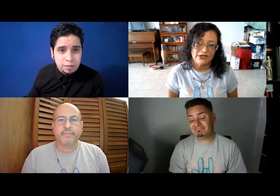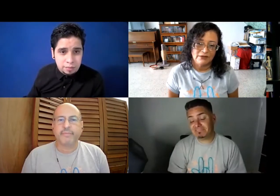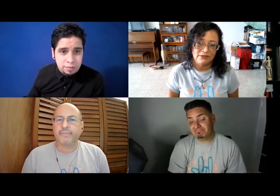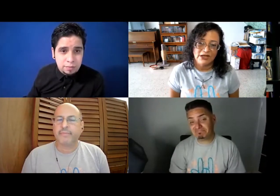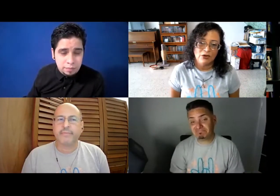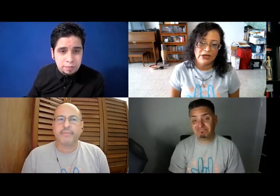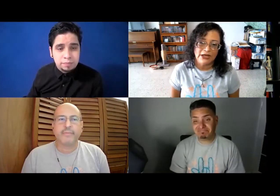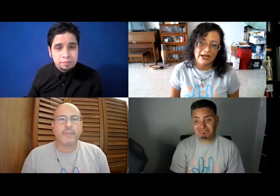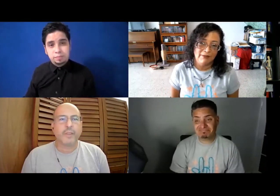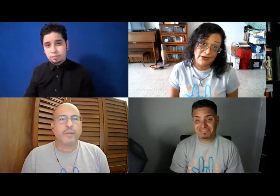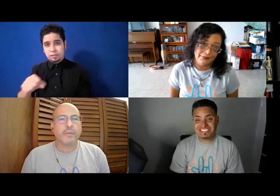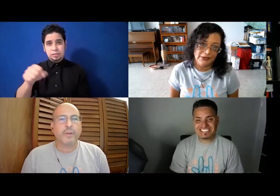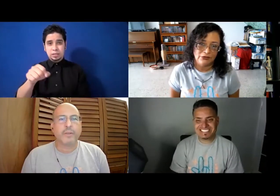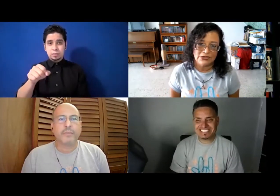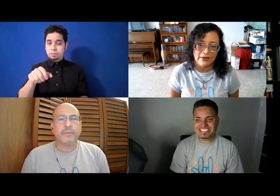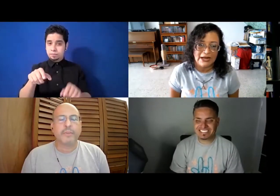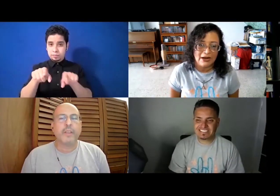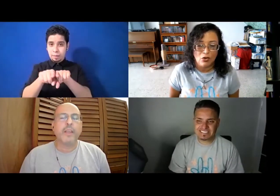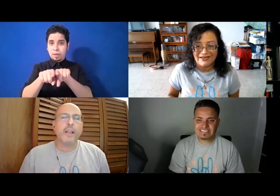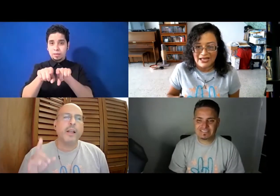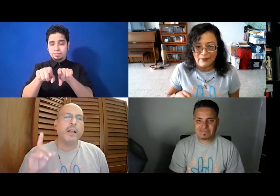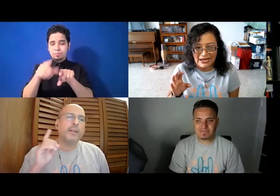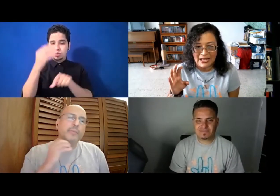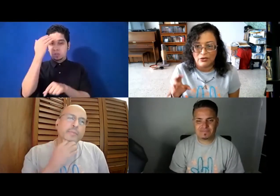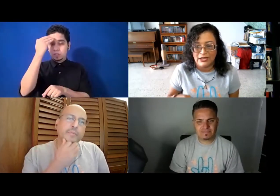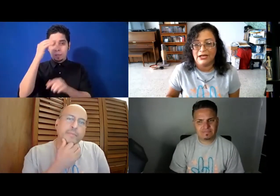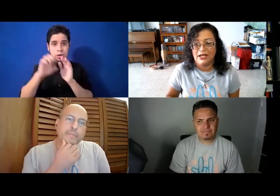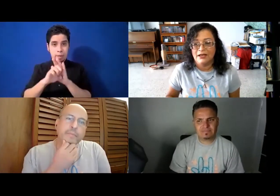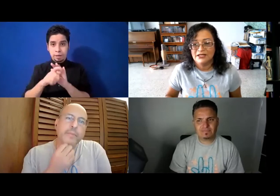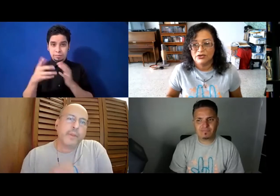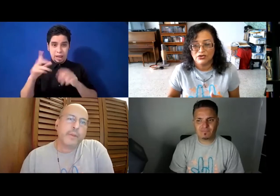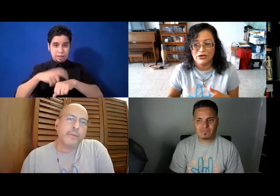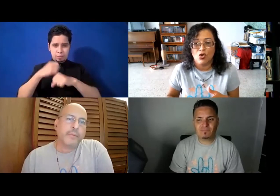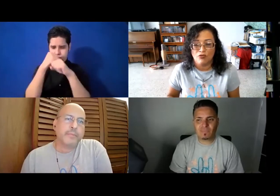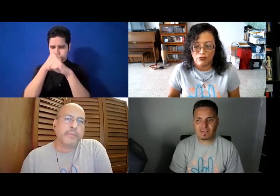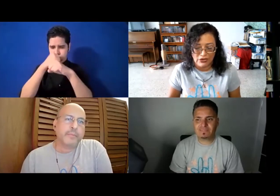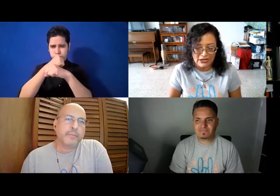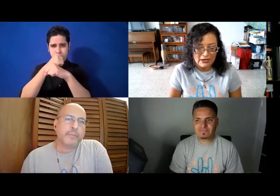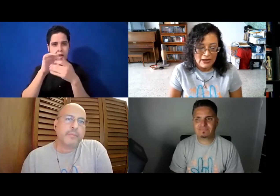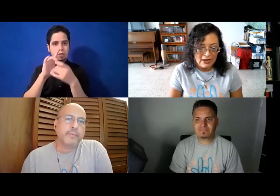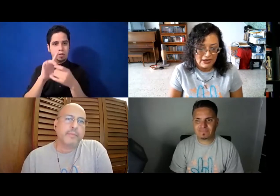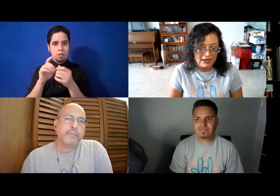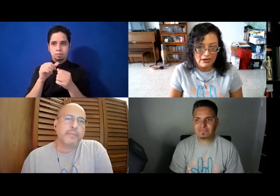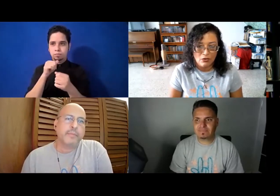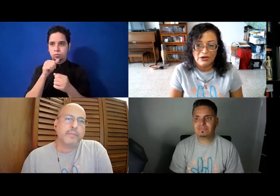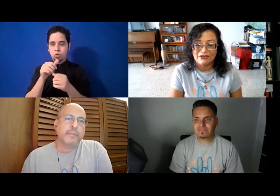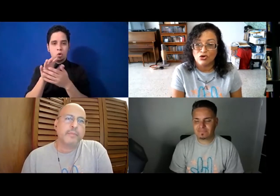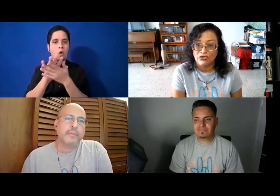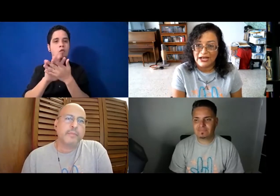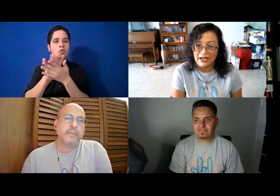Sí, sí, no, y que es, bueno, tú sabes que lo que se ha peleado que es la situación de no confundir la sordera